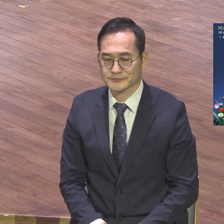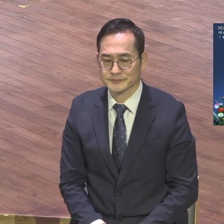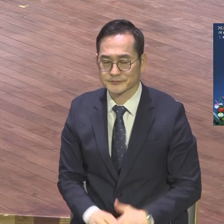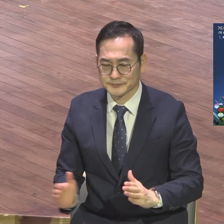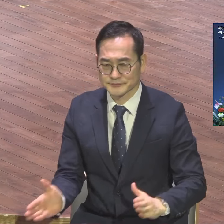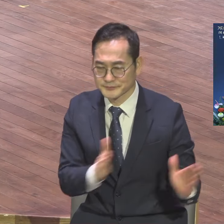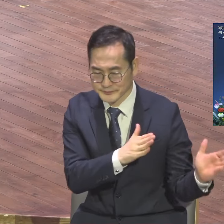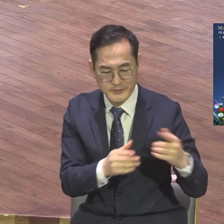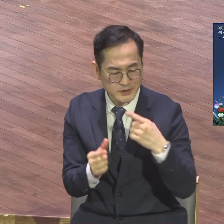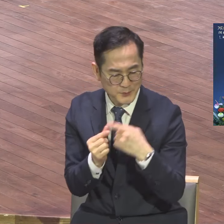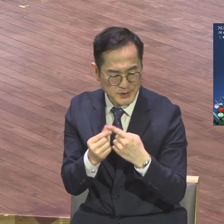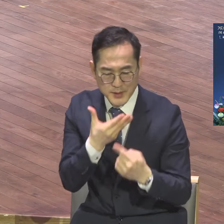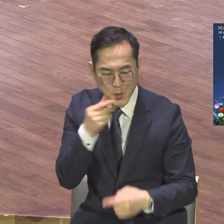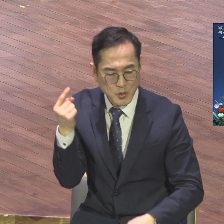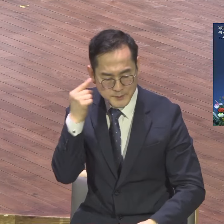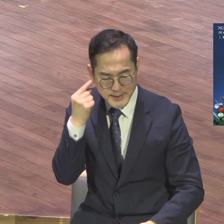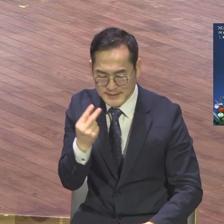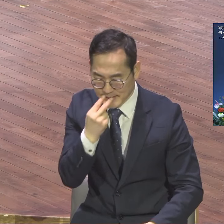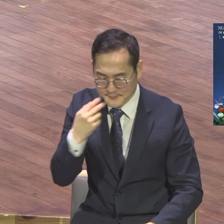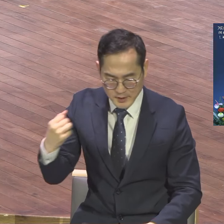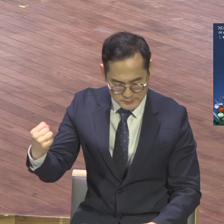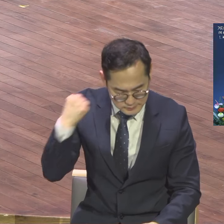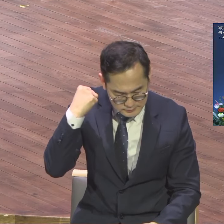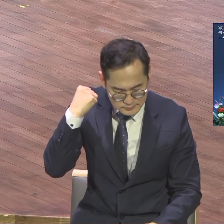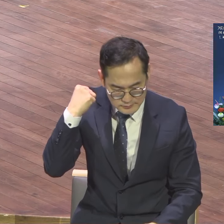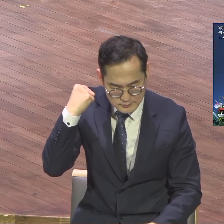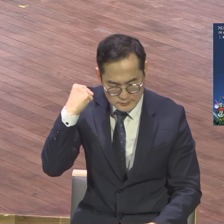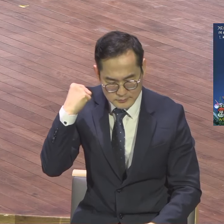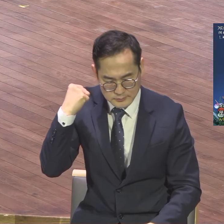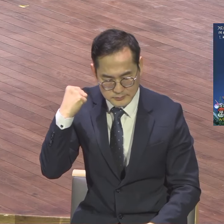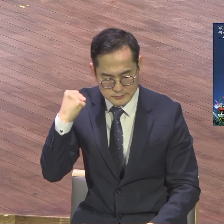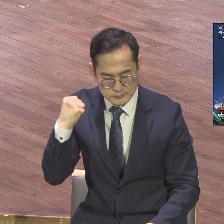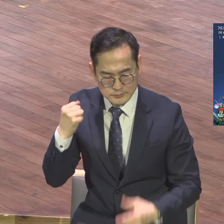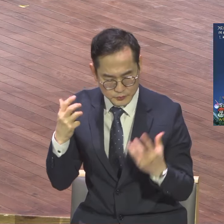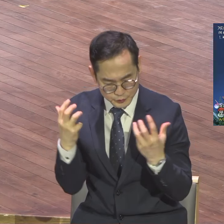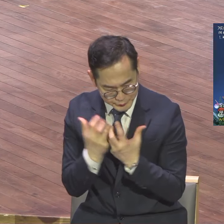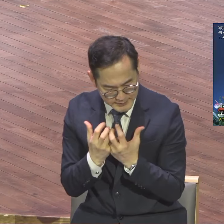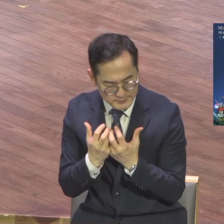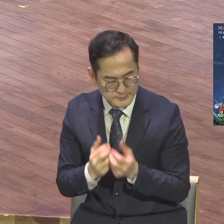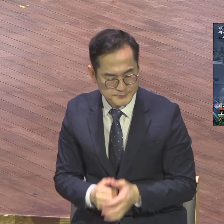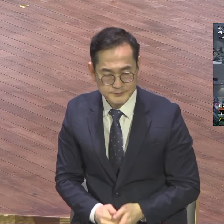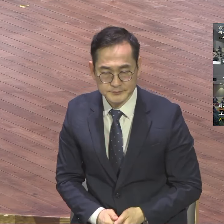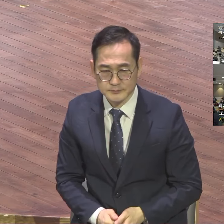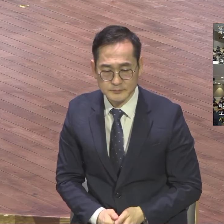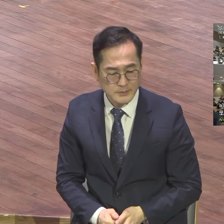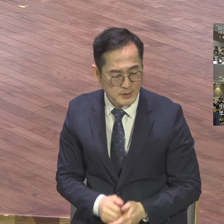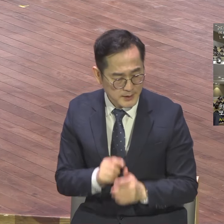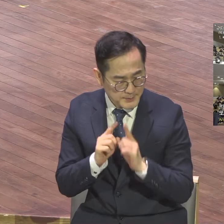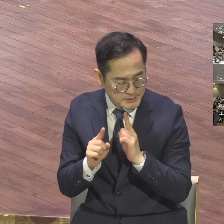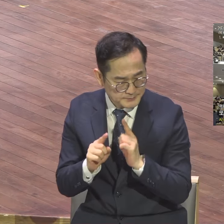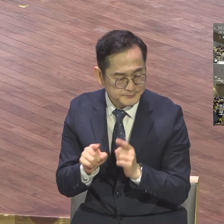충만한 제자입니다. 30절 또 이러시되 우리가